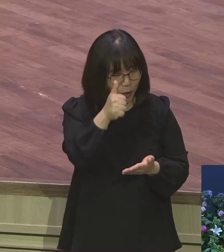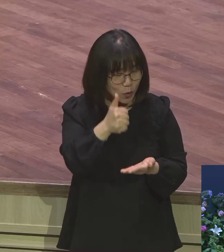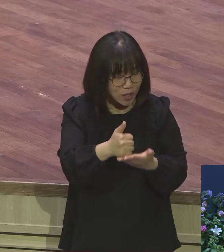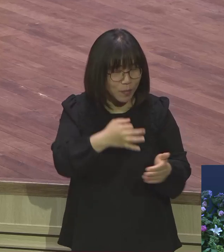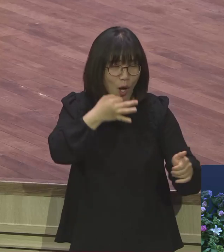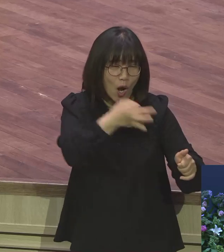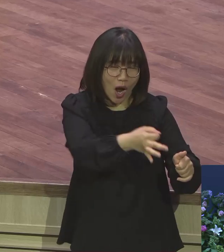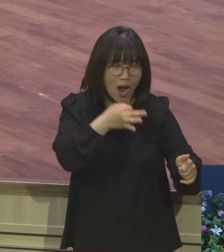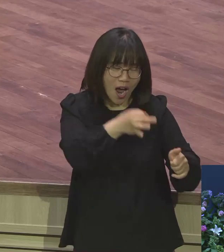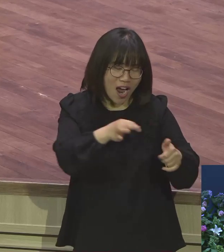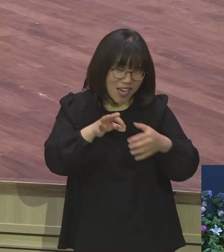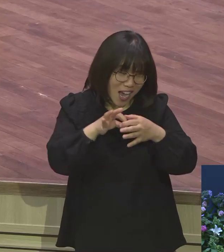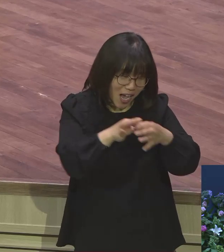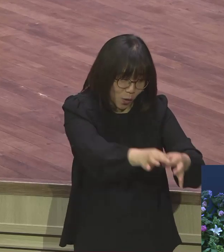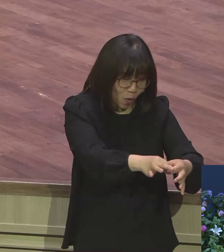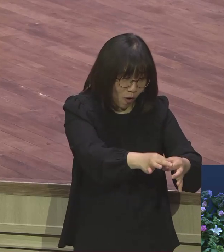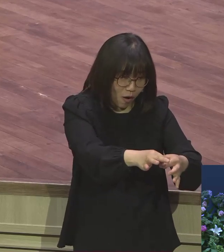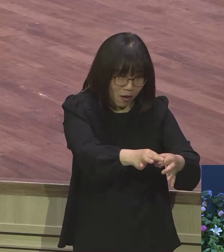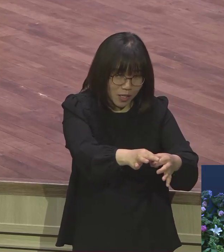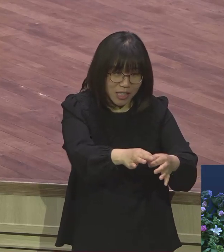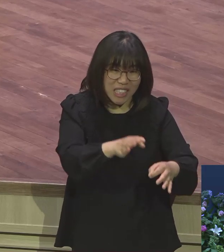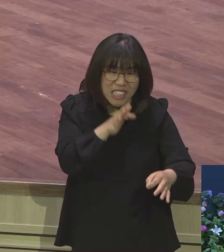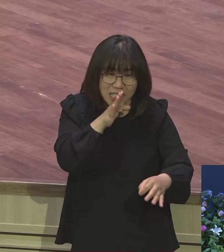장로되다고 고백하더라니까요 누구라고 말 안 하겠어요 그런데